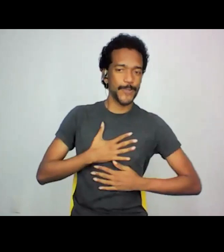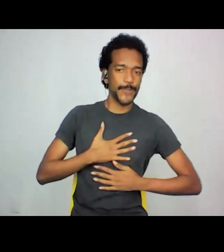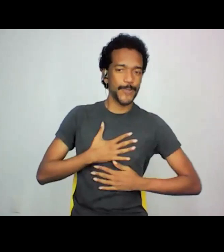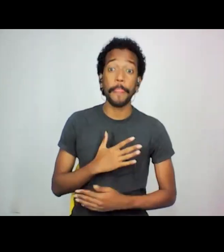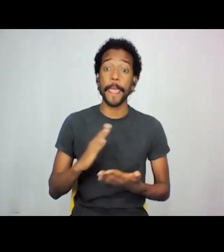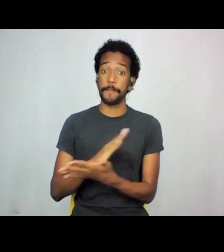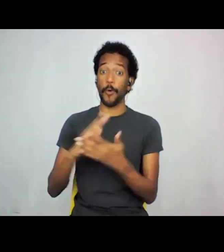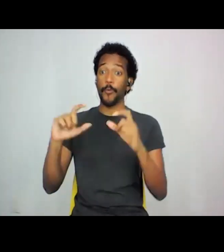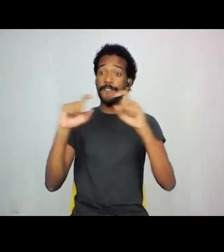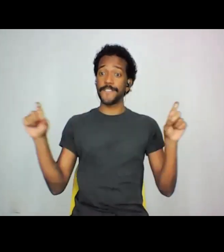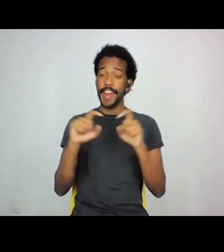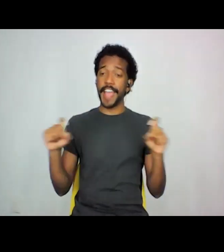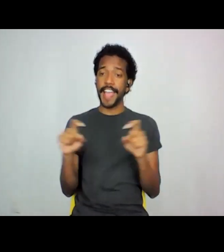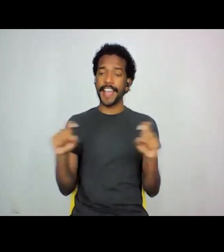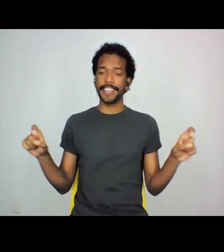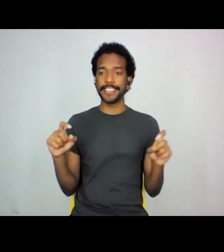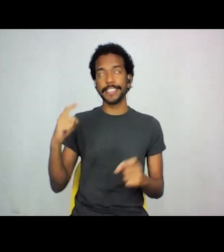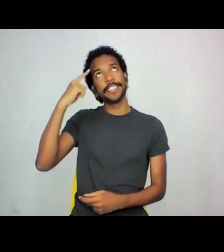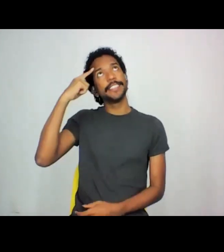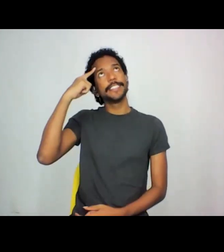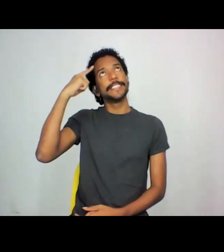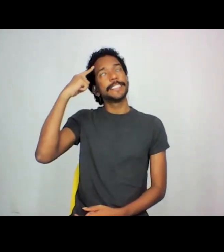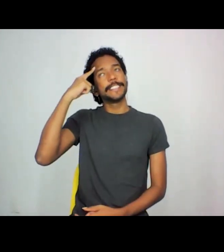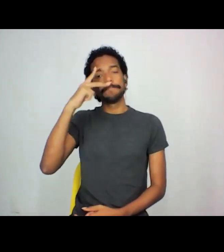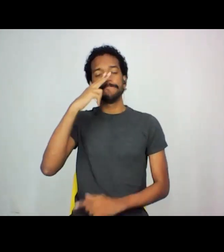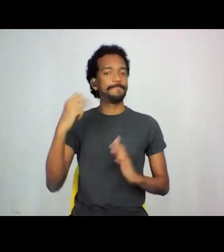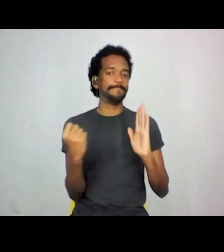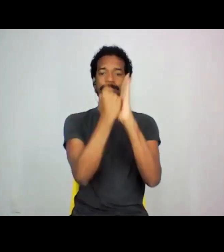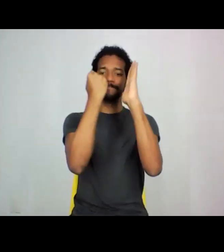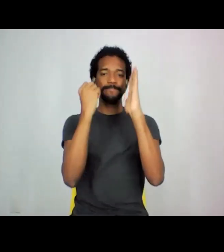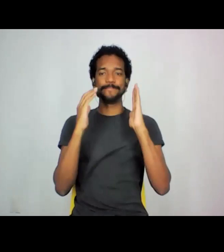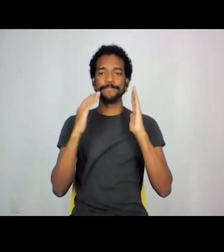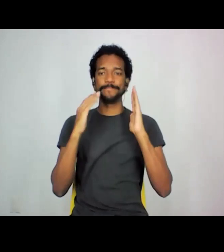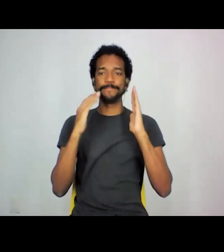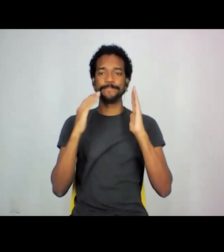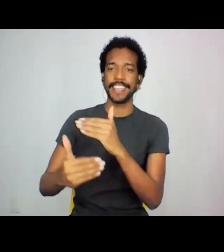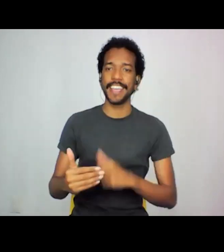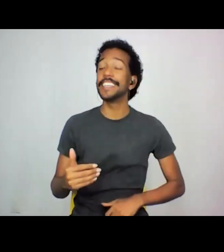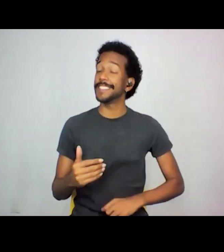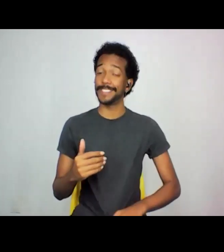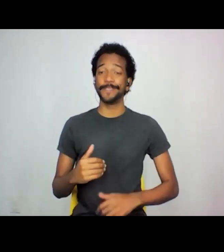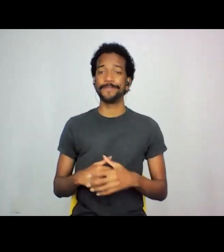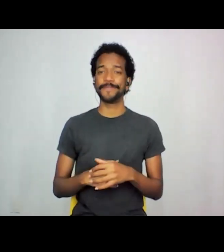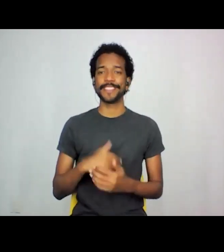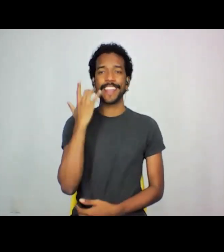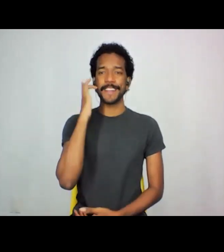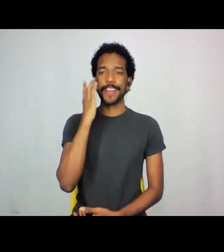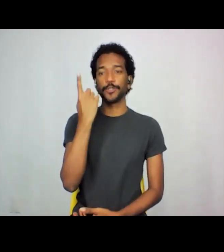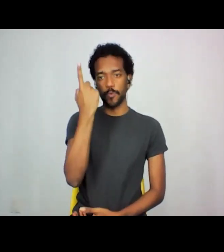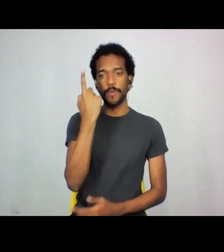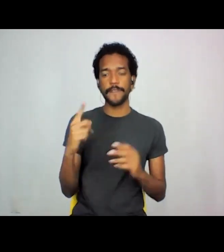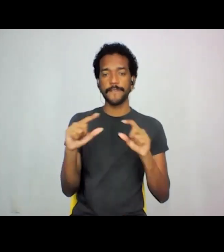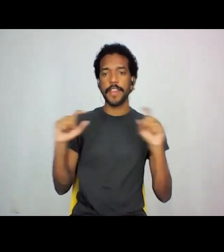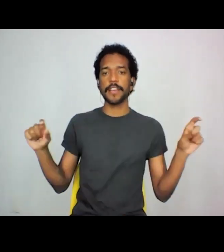frases que ficam sempre marcadas nesse processo. Acho que uma é